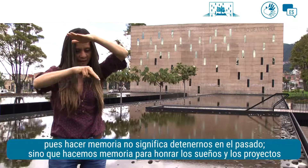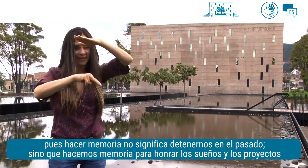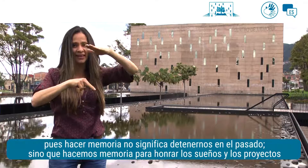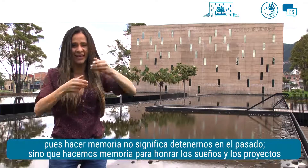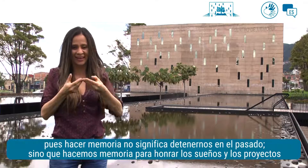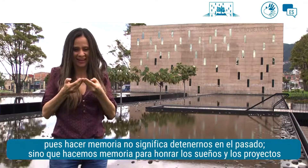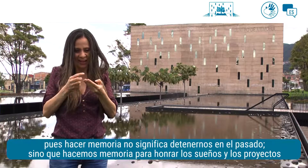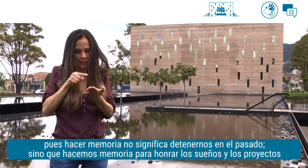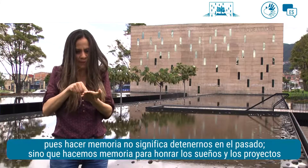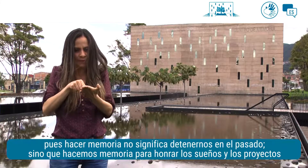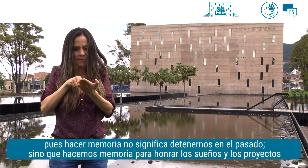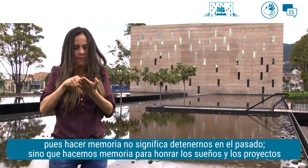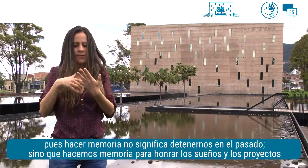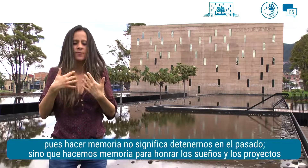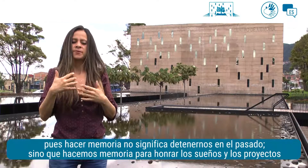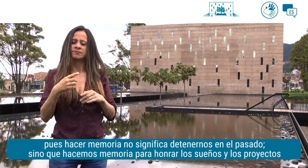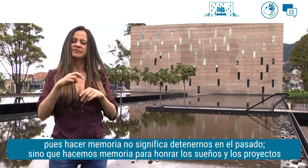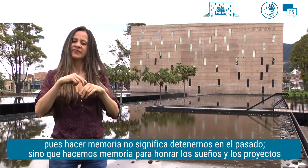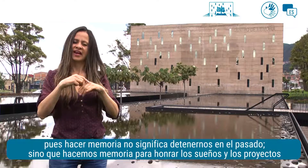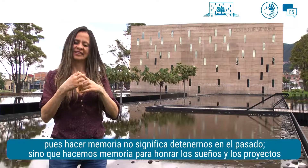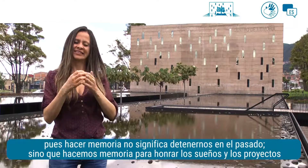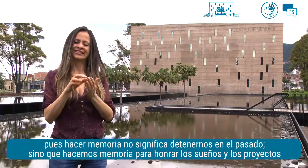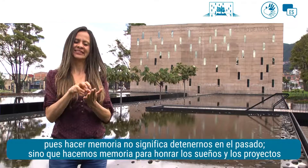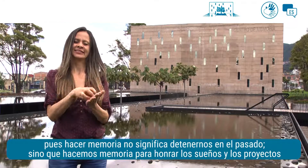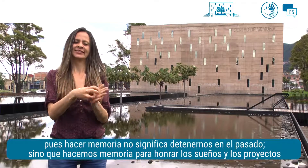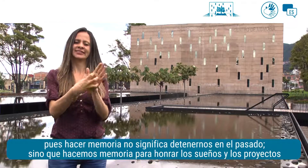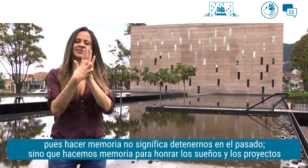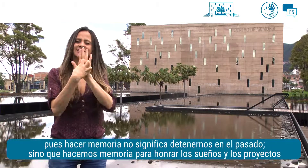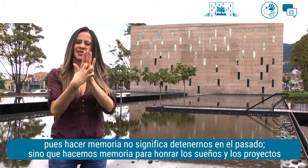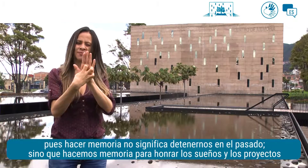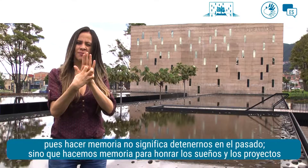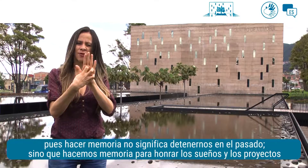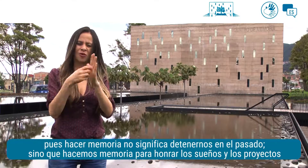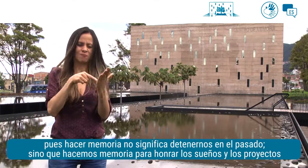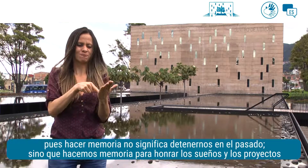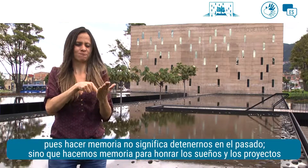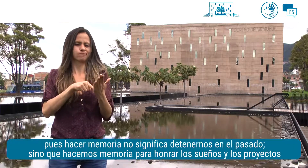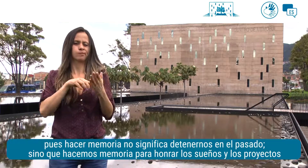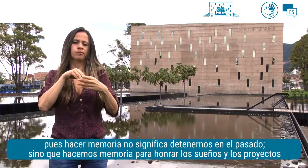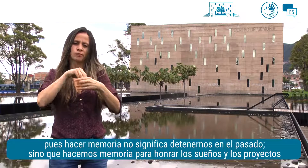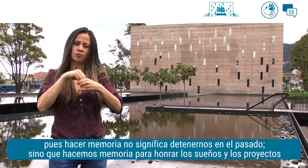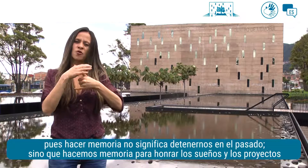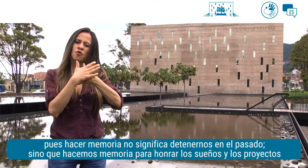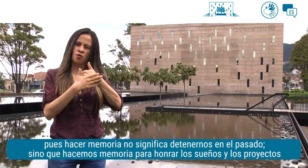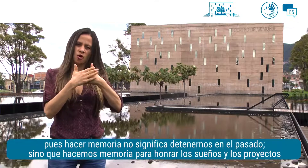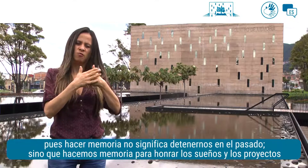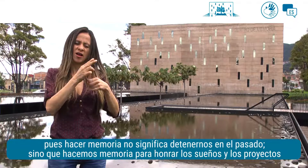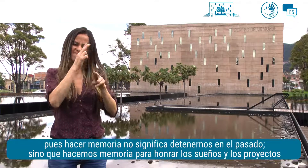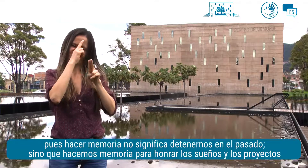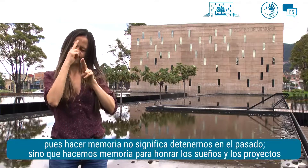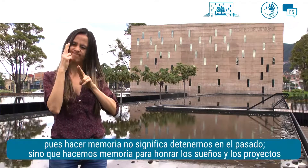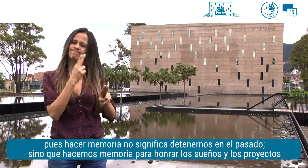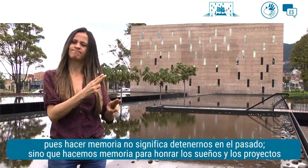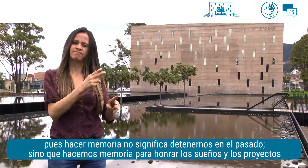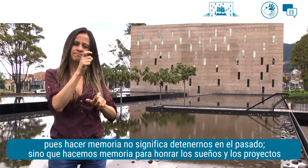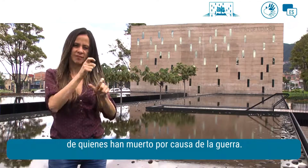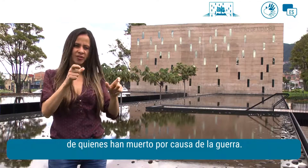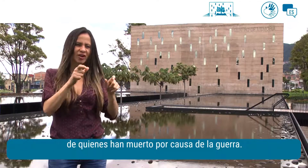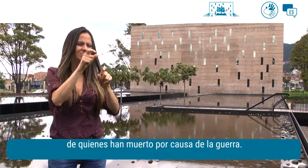memoria no significa detenernos en el pasado, sino que hacemos memoria para honrar los sueños y los proyectos de quienes